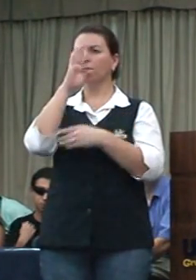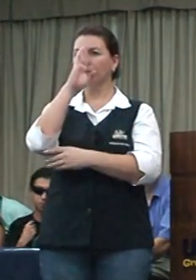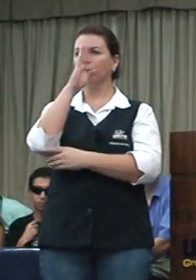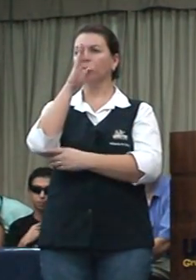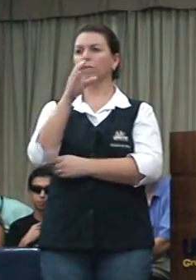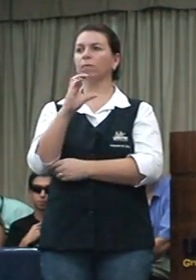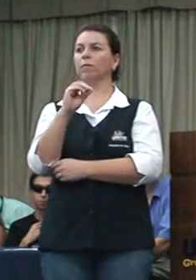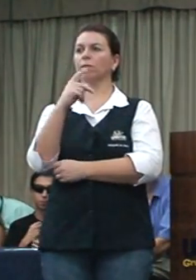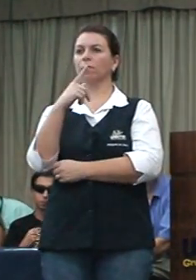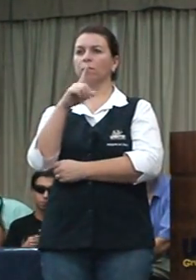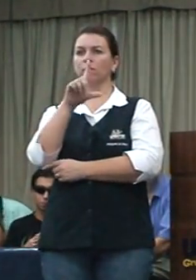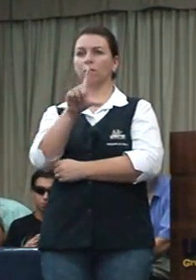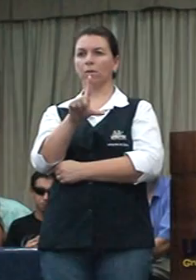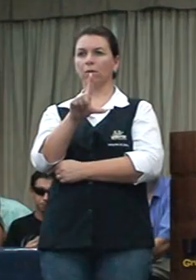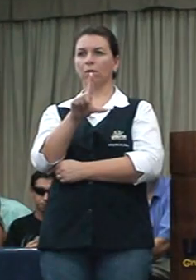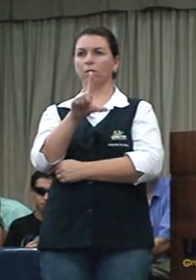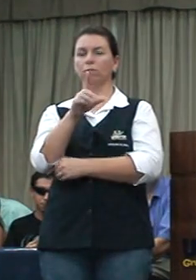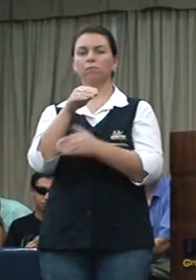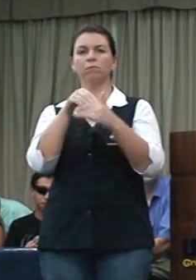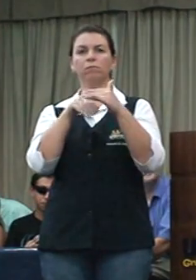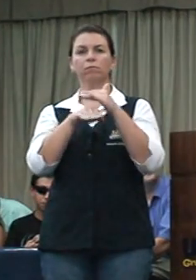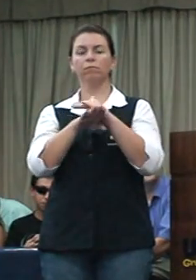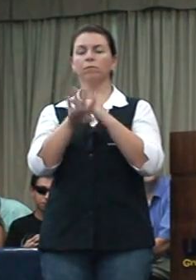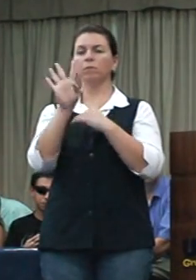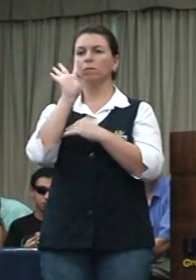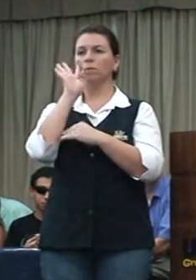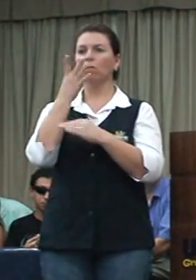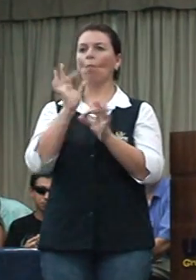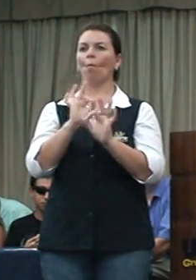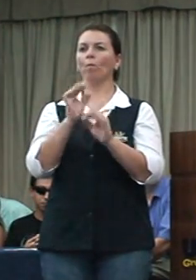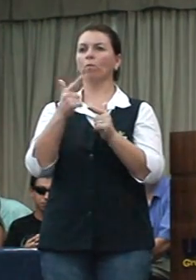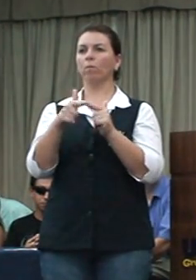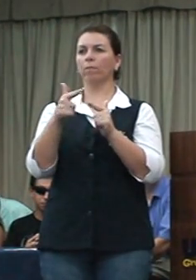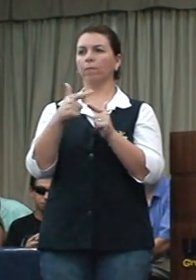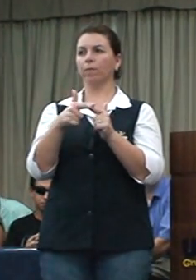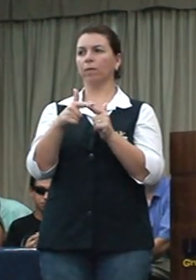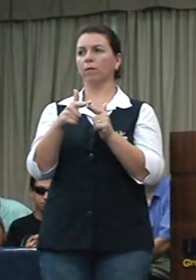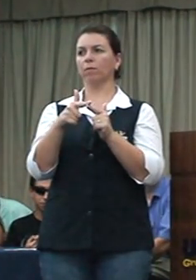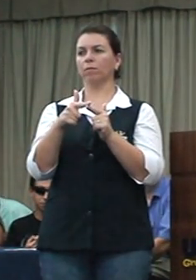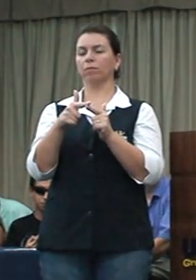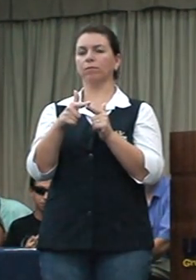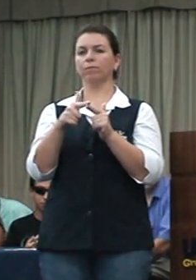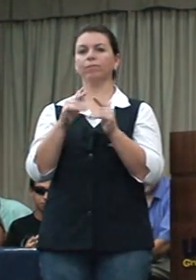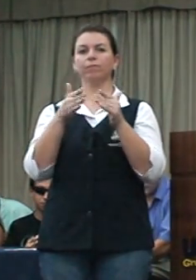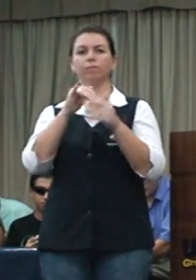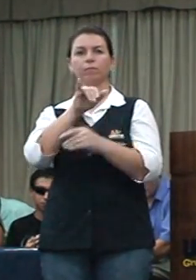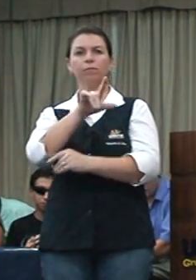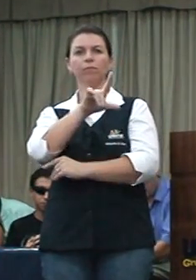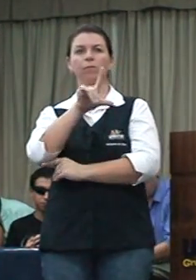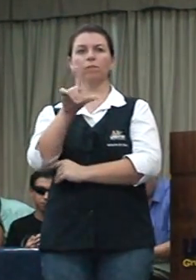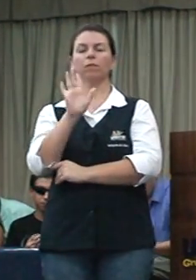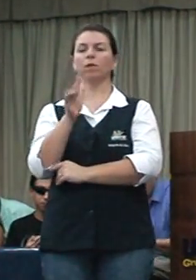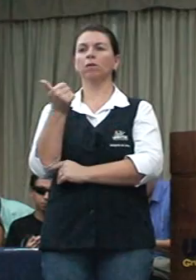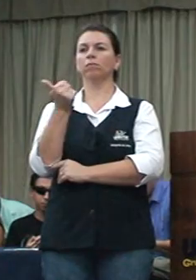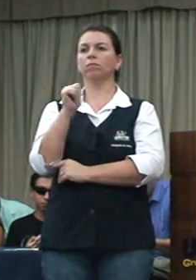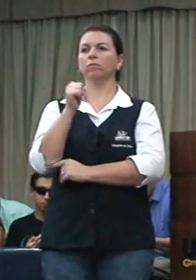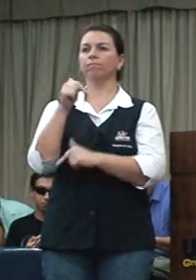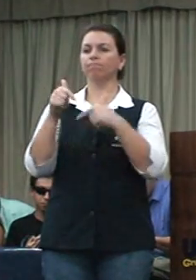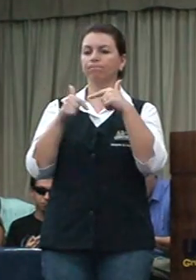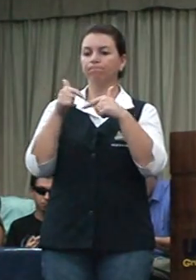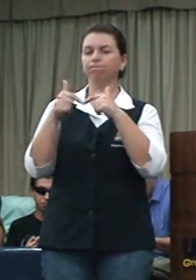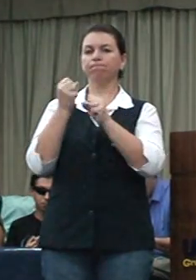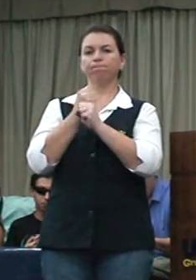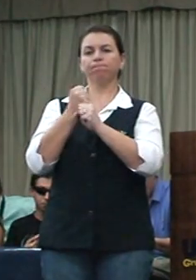Eles jogam para baixo do tapete e não resolvem os problemas denunciados. E eu vou completar em julho 11 anos de trabalho,